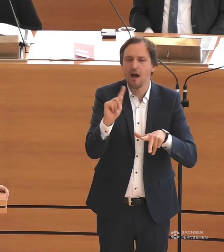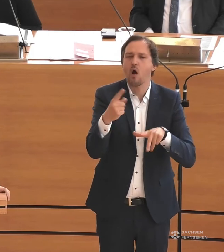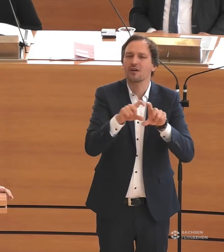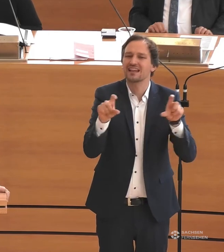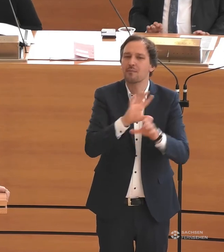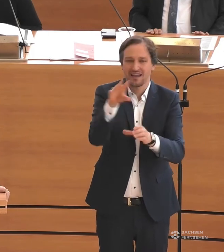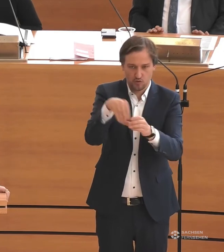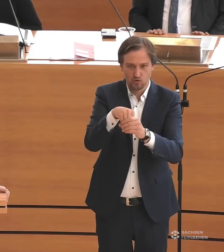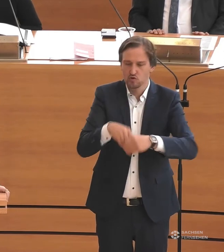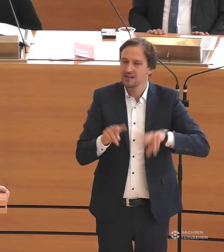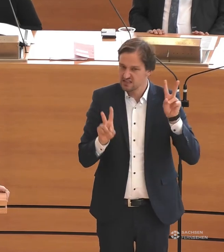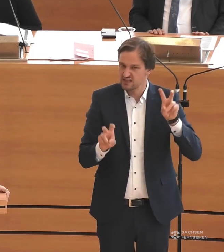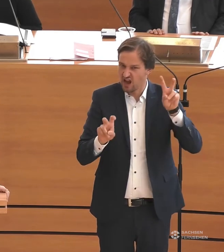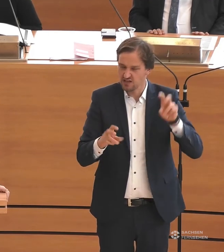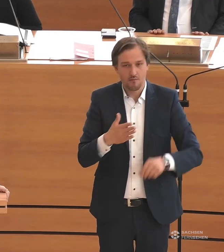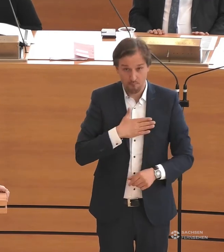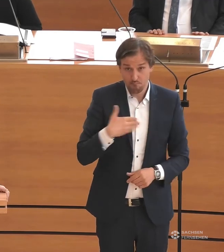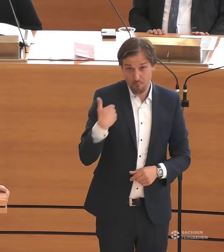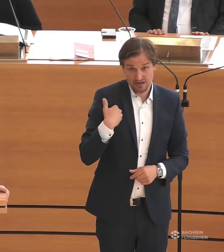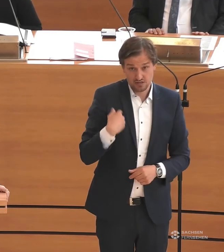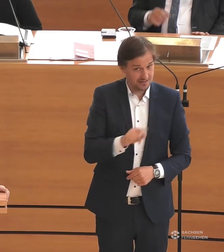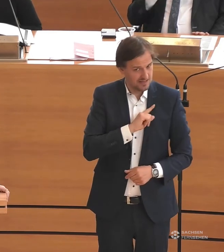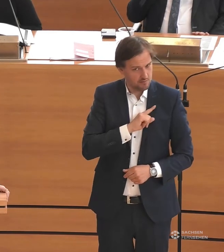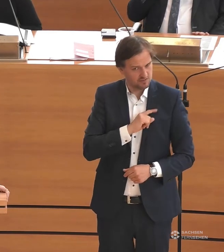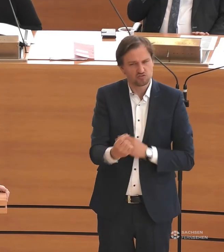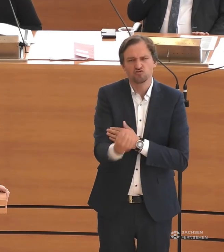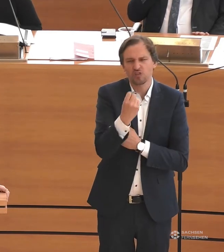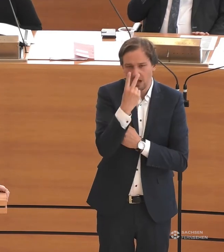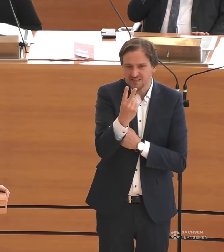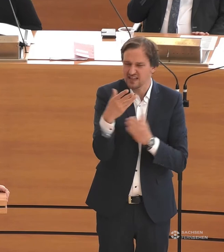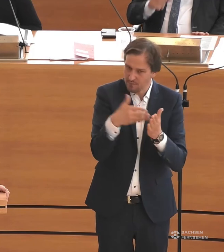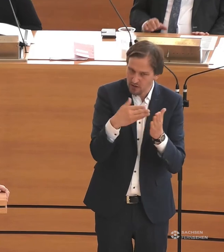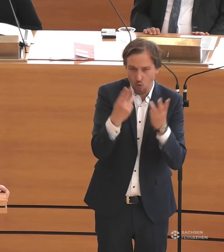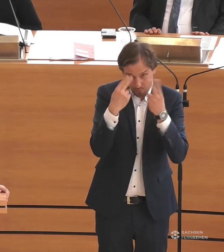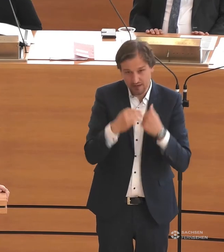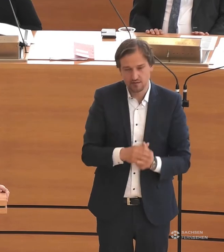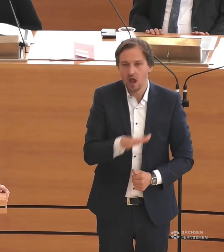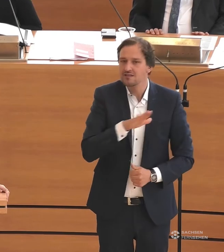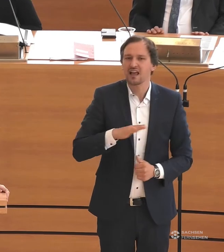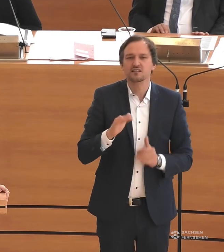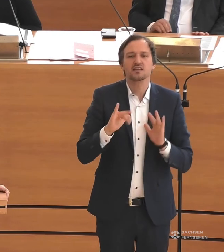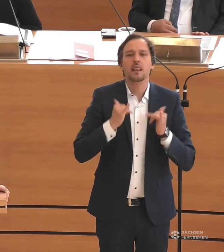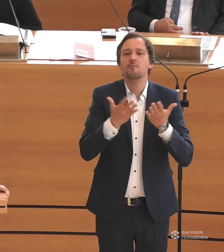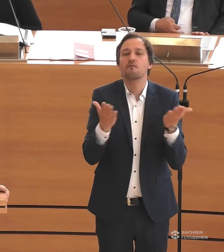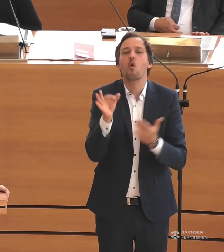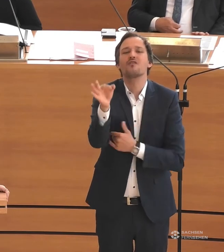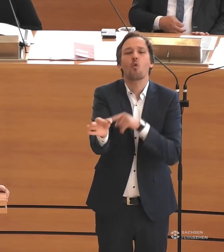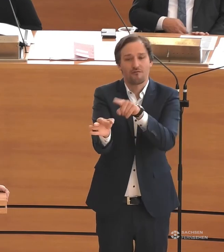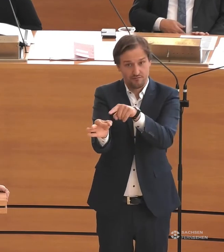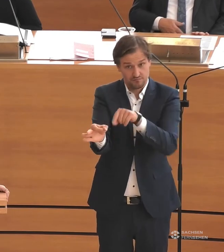Inklusion. Und es lautet, mein Mann und ich sind stark sehbehindert blind. Wir leben in Sachsen auf einem Dorf. Die